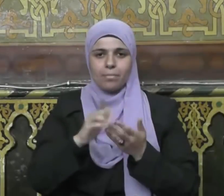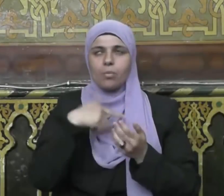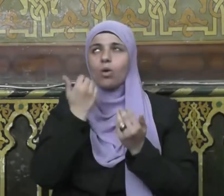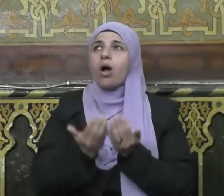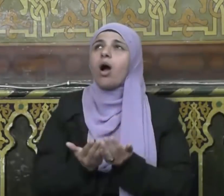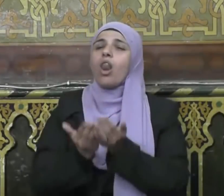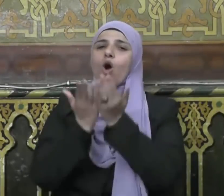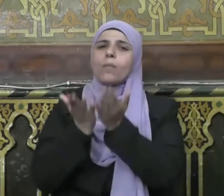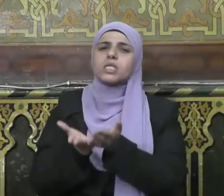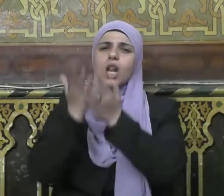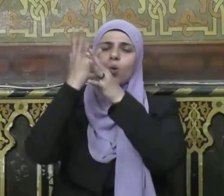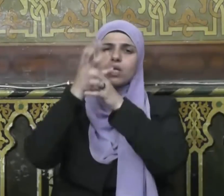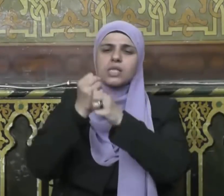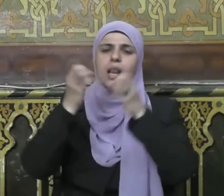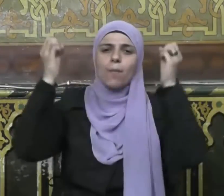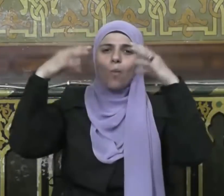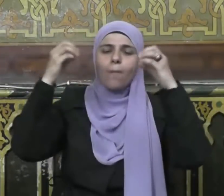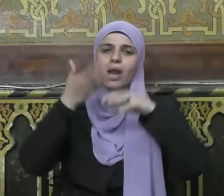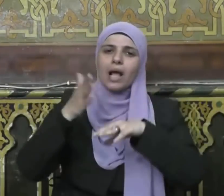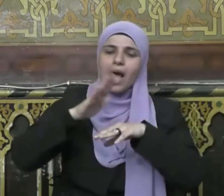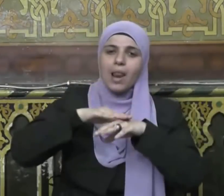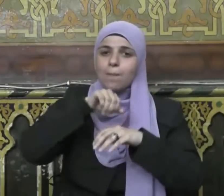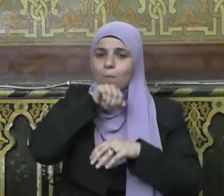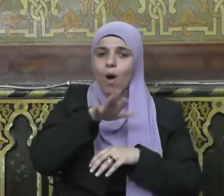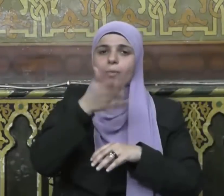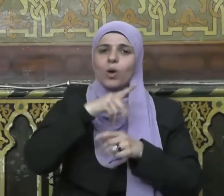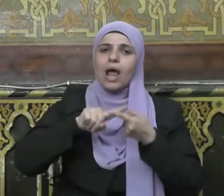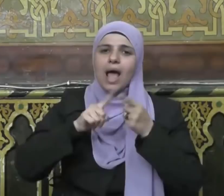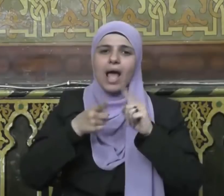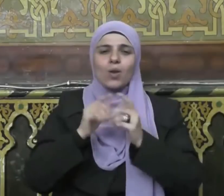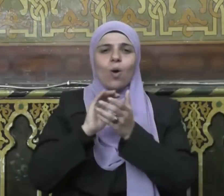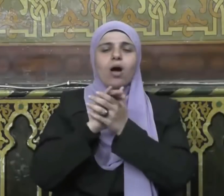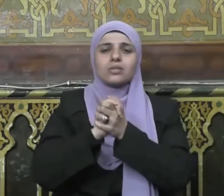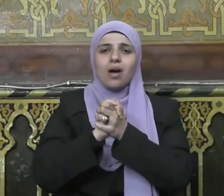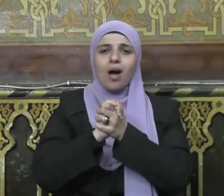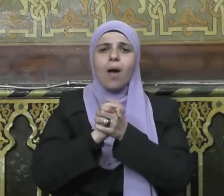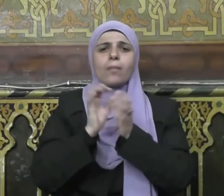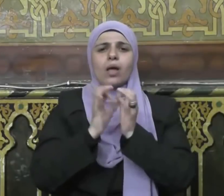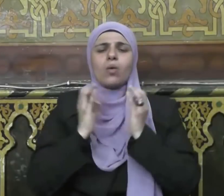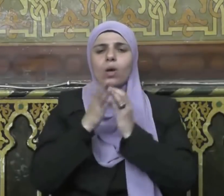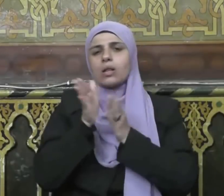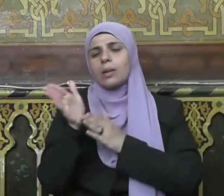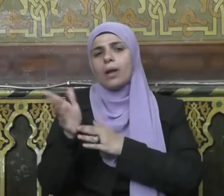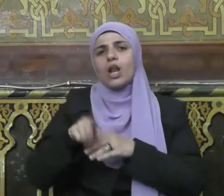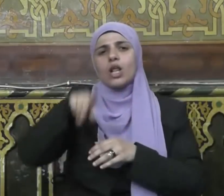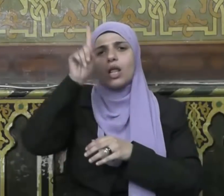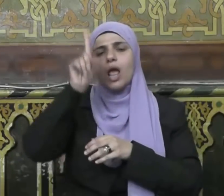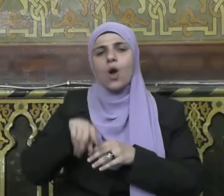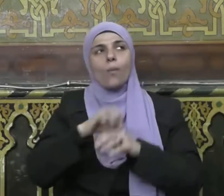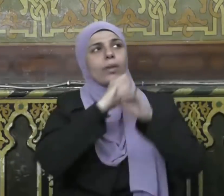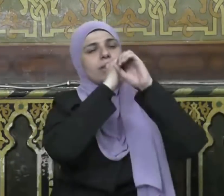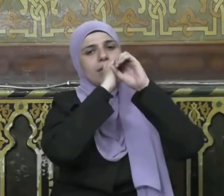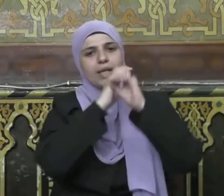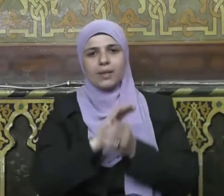وبعد فلقد اختص الله عز وجل شهر رمضان المبارك بعطايا ومزايا